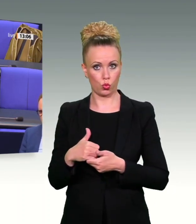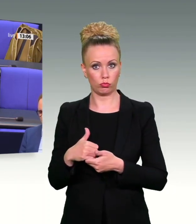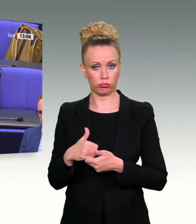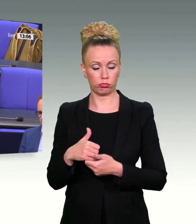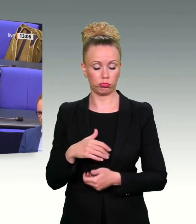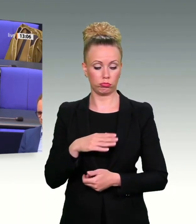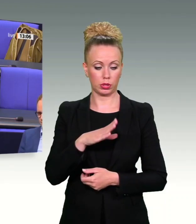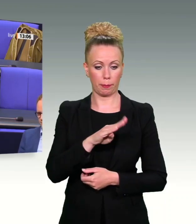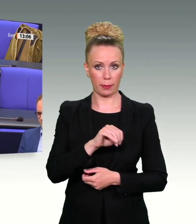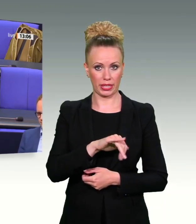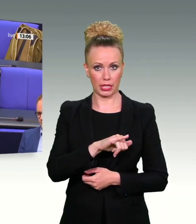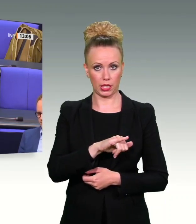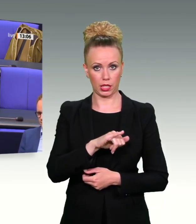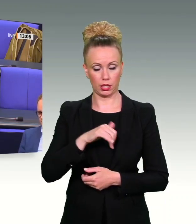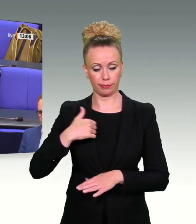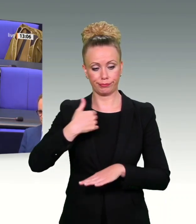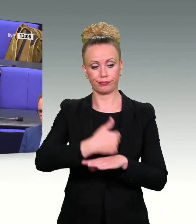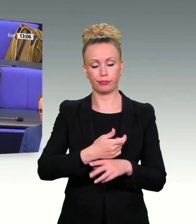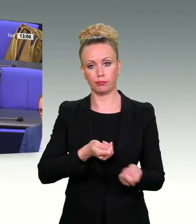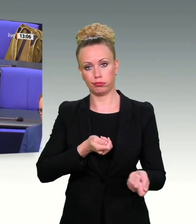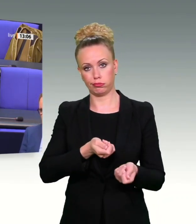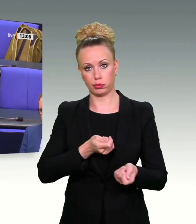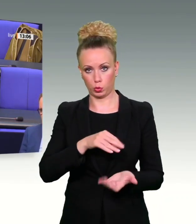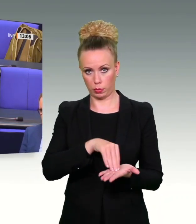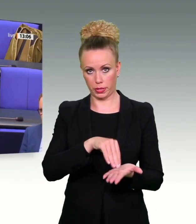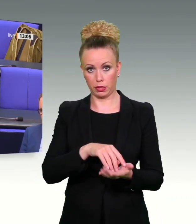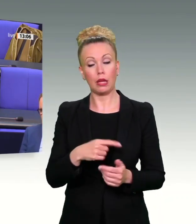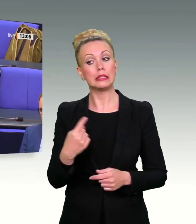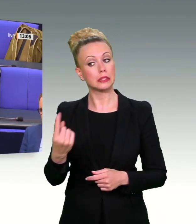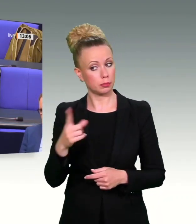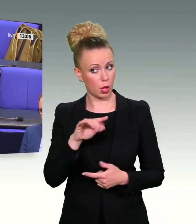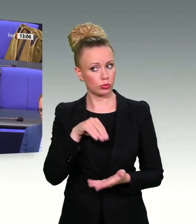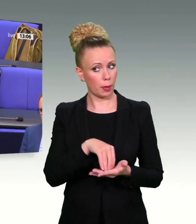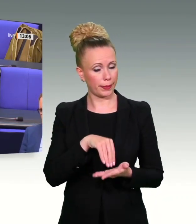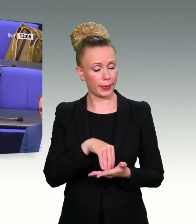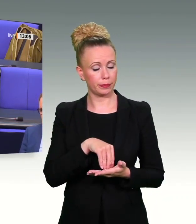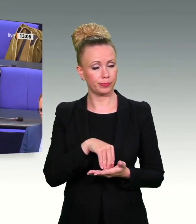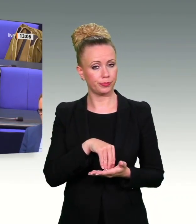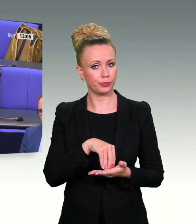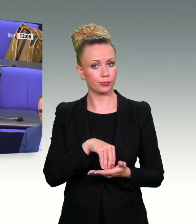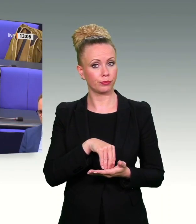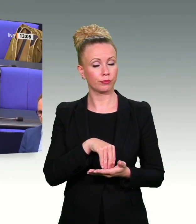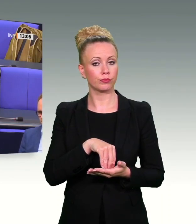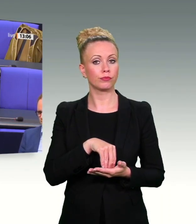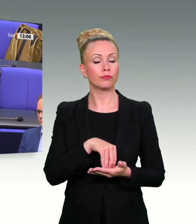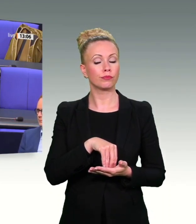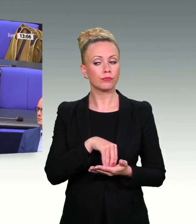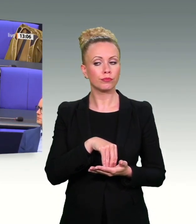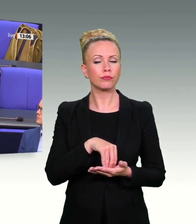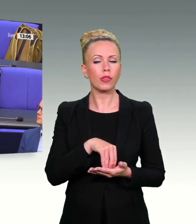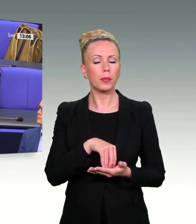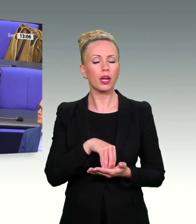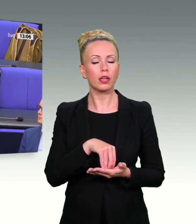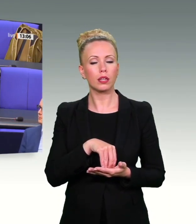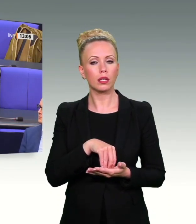Und Sie waren ja mit in Verantwortung. Wer soll Ihnen eigentlich noch abnehmen, nach all den